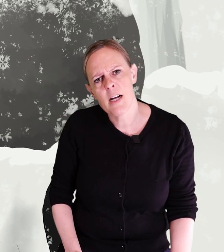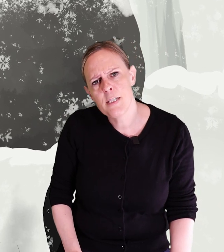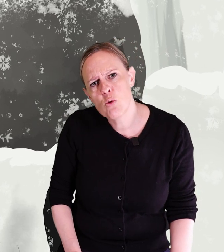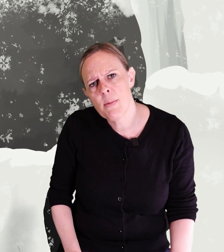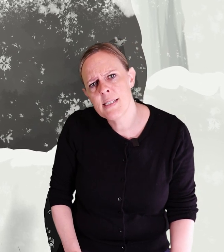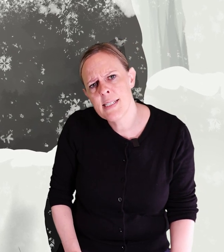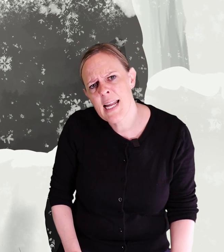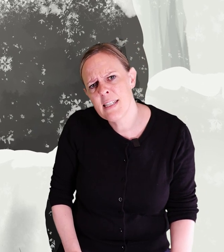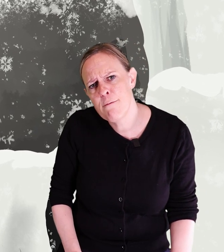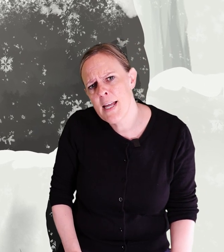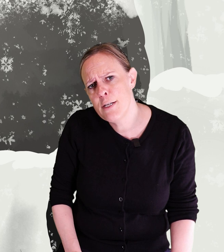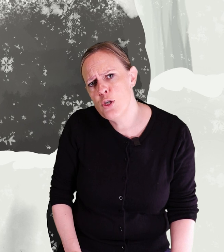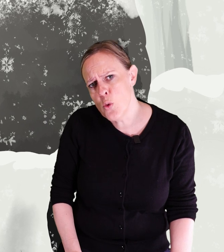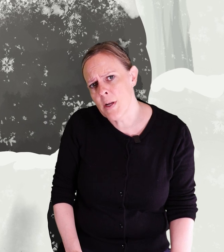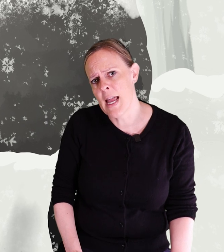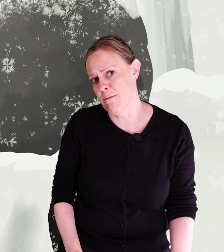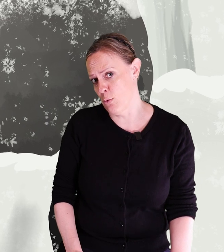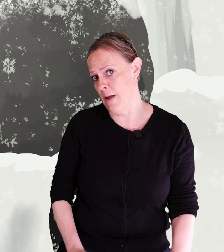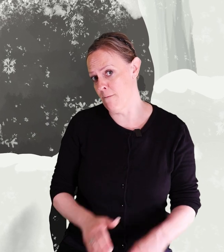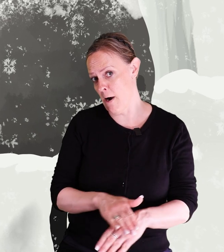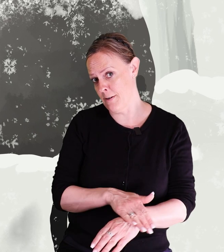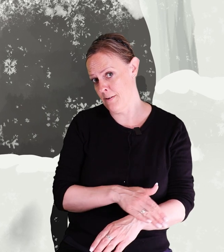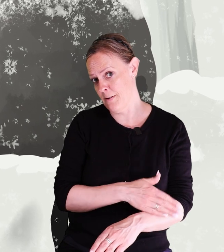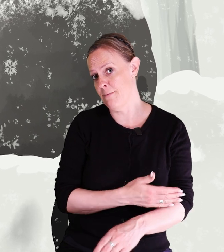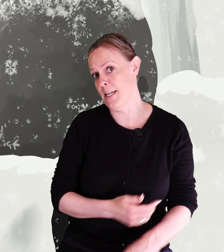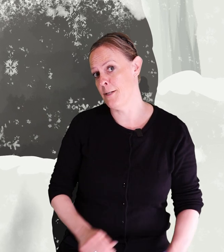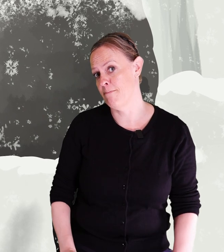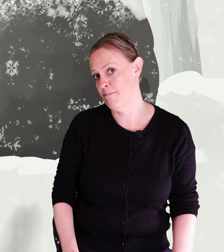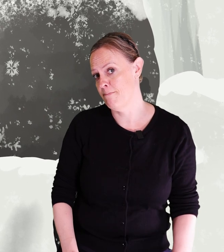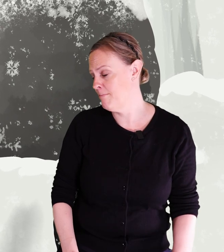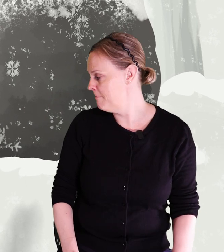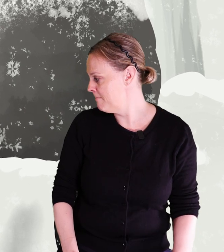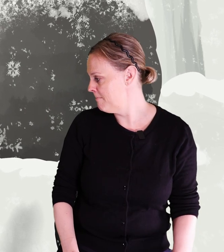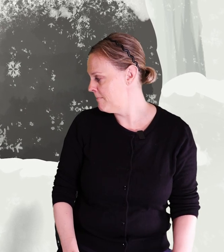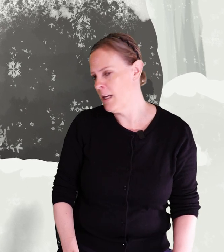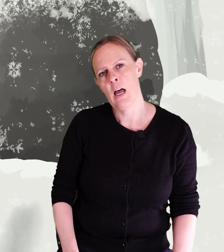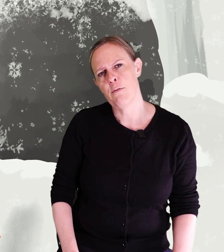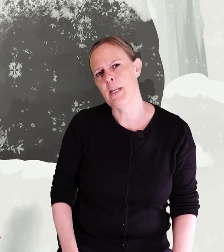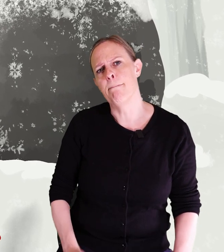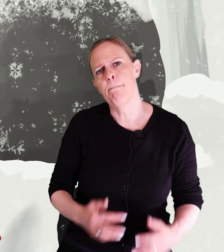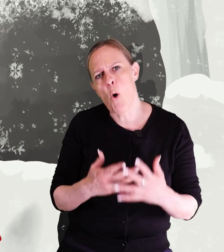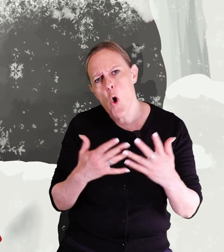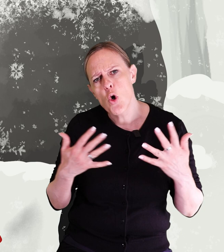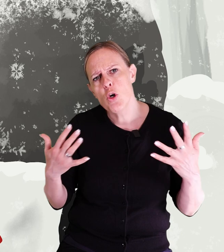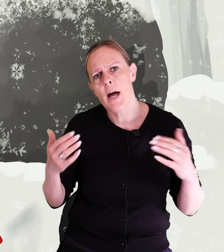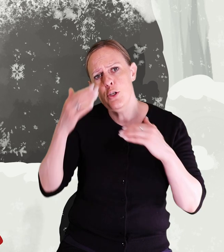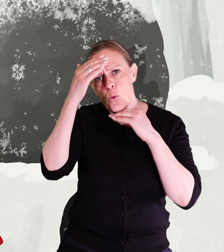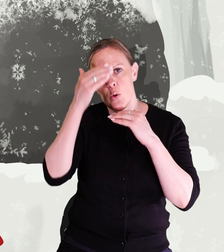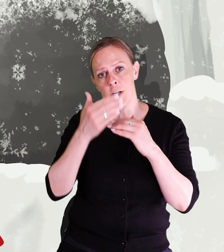kanske du kommer att se lite fler djur än vad du är van vid. För det är många djur